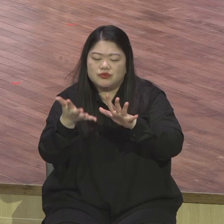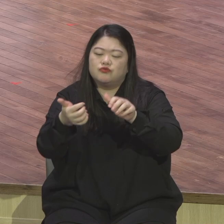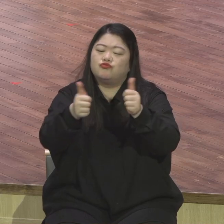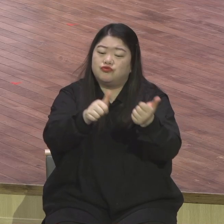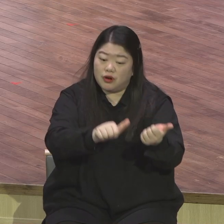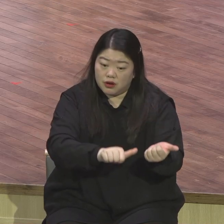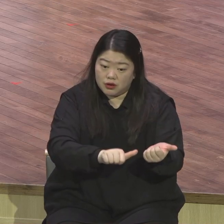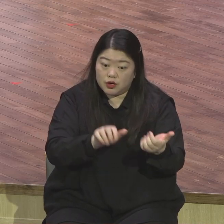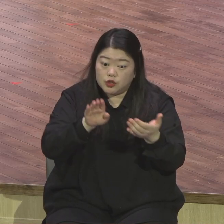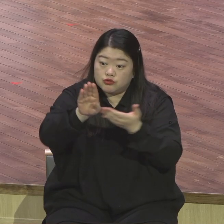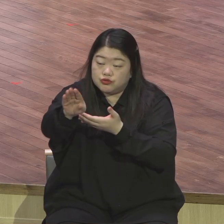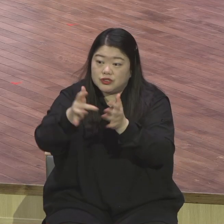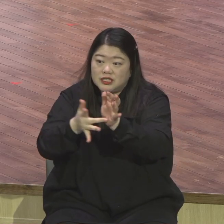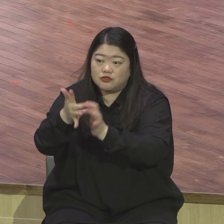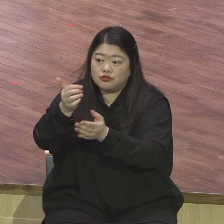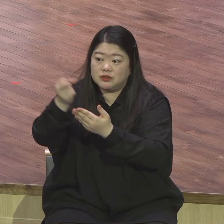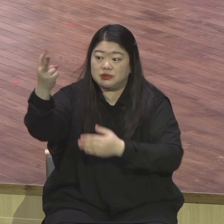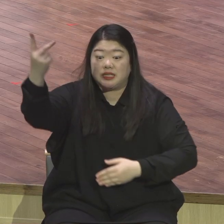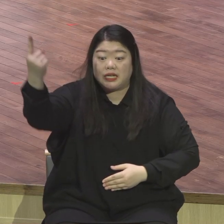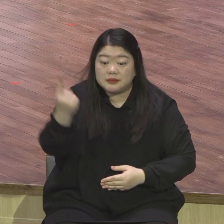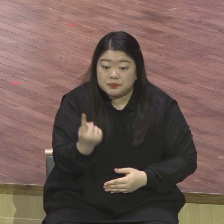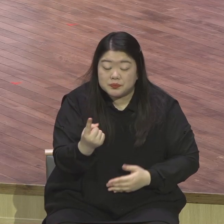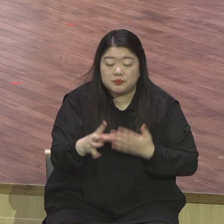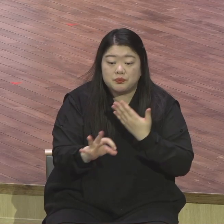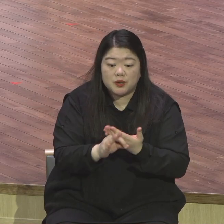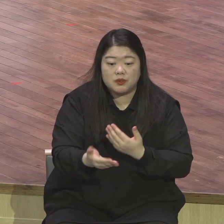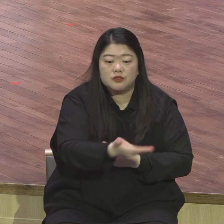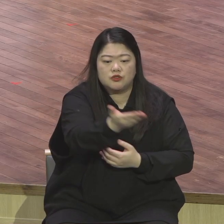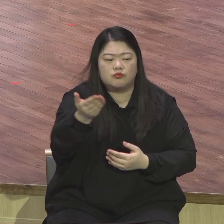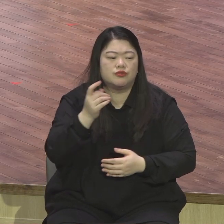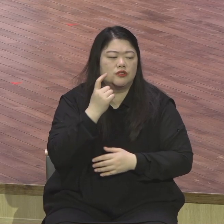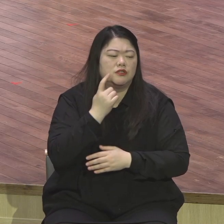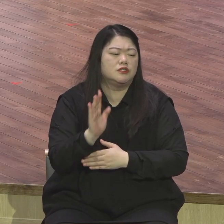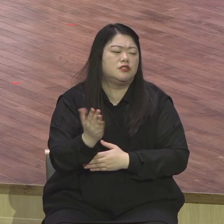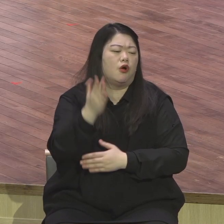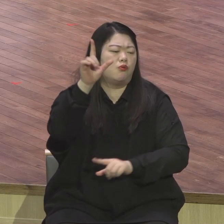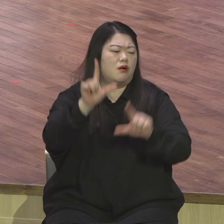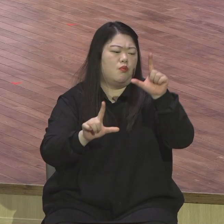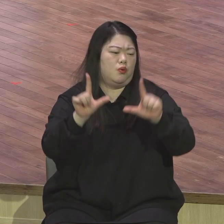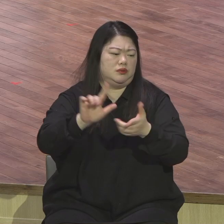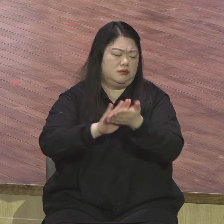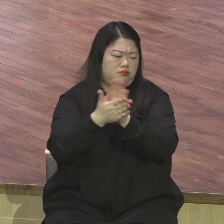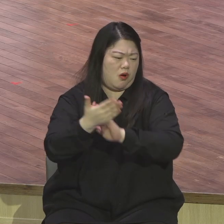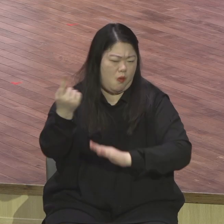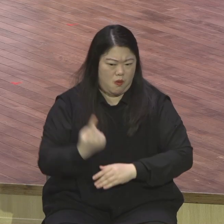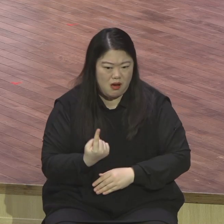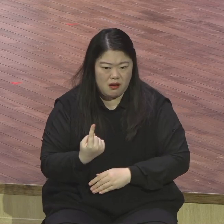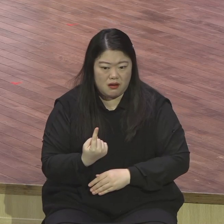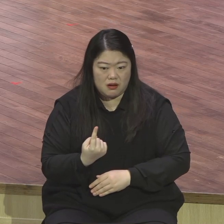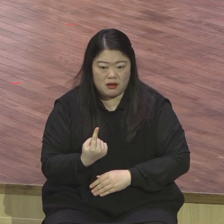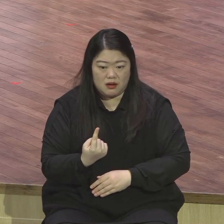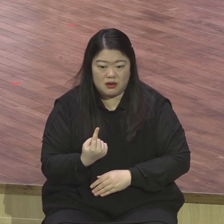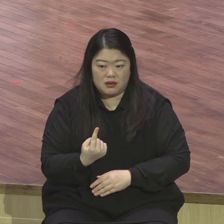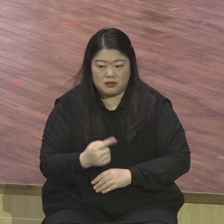천국 가면 다 영광스러운 모습으로 변화됩니다 우리 아들이 어릴 때 그래서 아빠